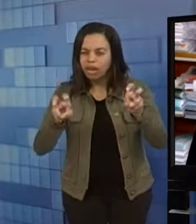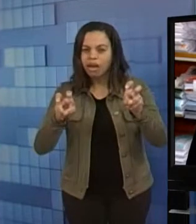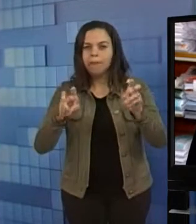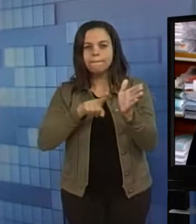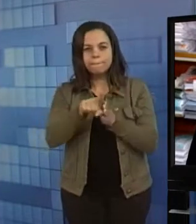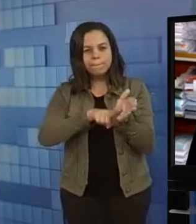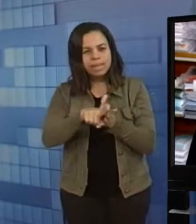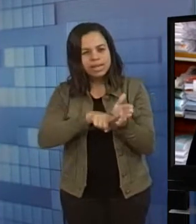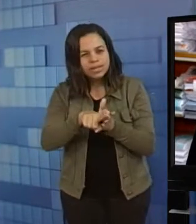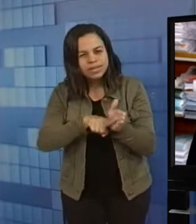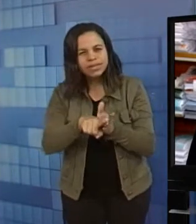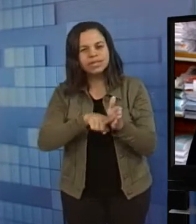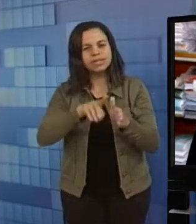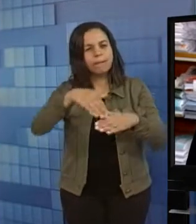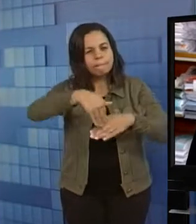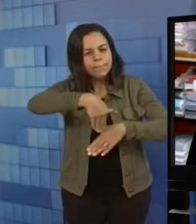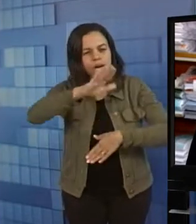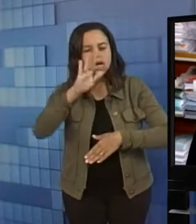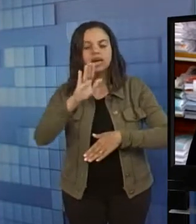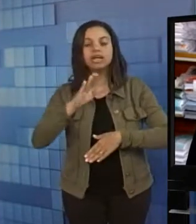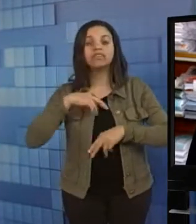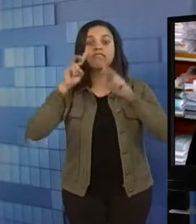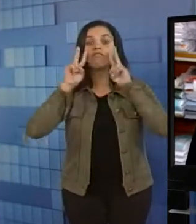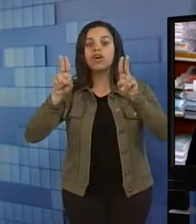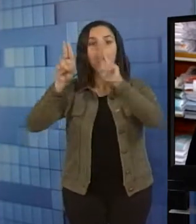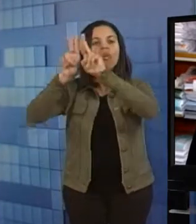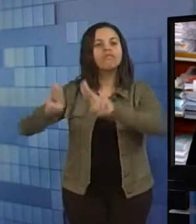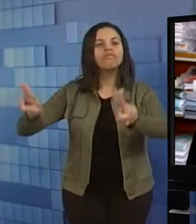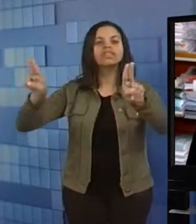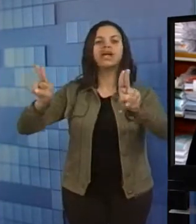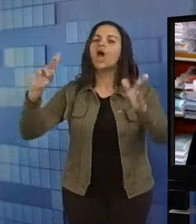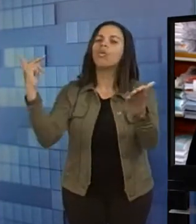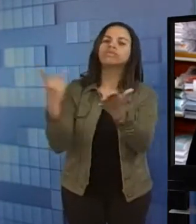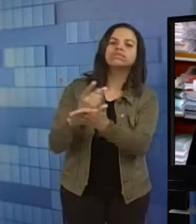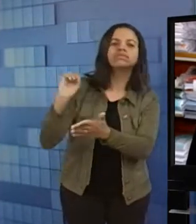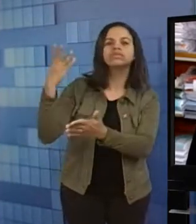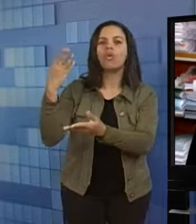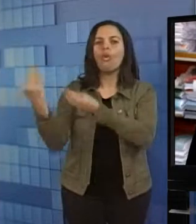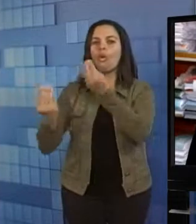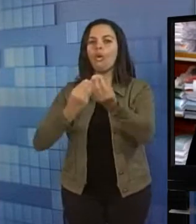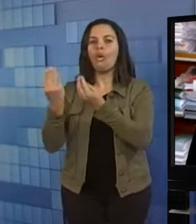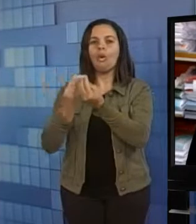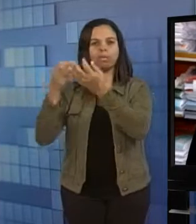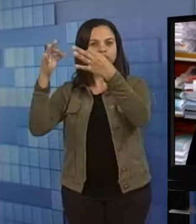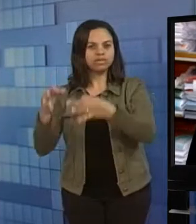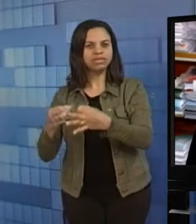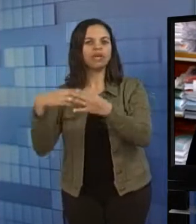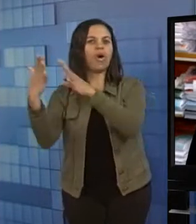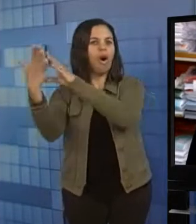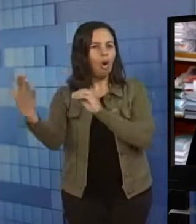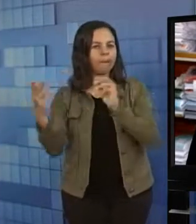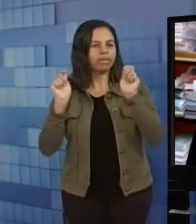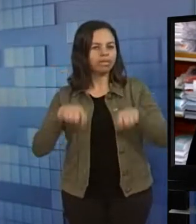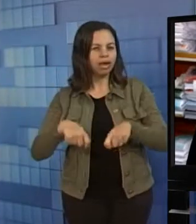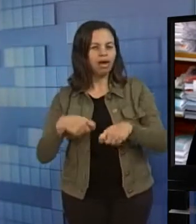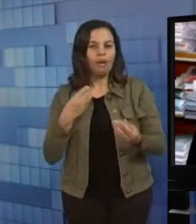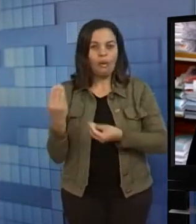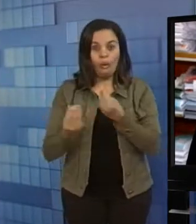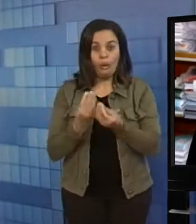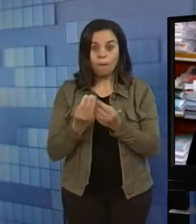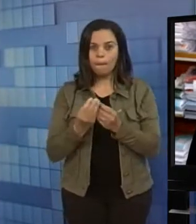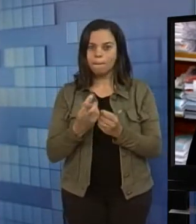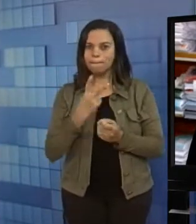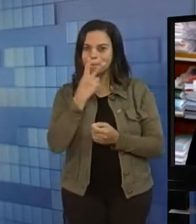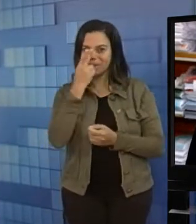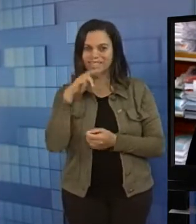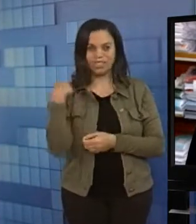ver o que está acontecendo nas outras universidades, o que deu certo, e a gente tem que acompanhar isso como um pesquisador,